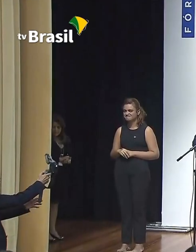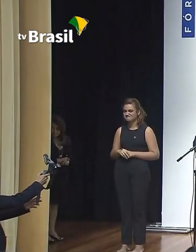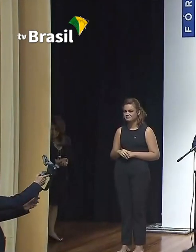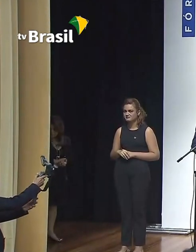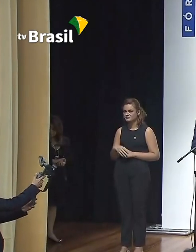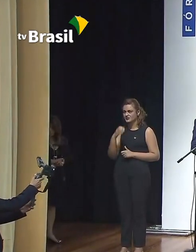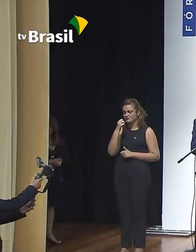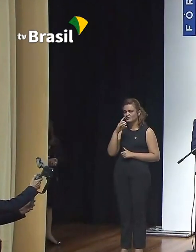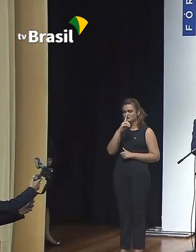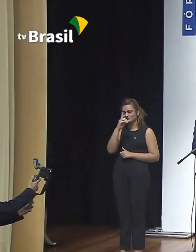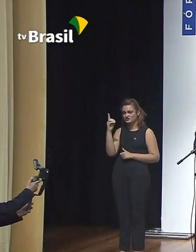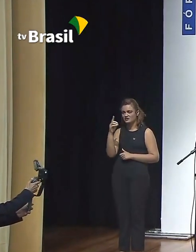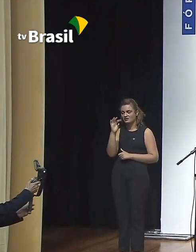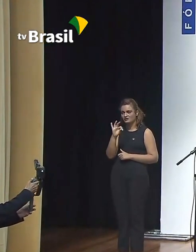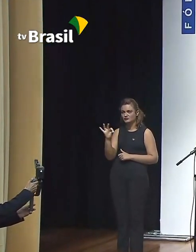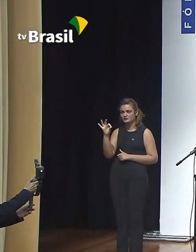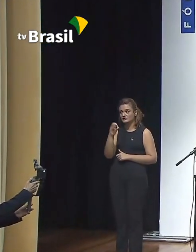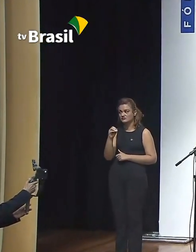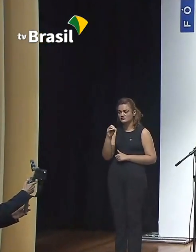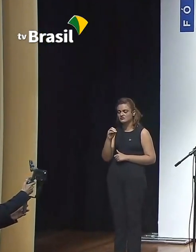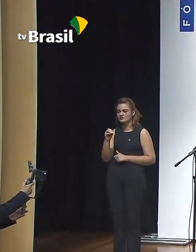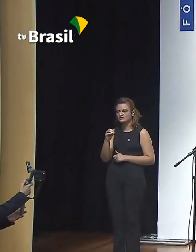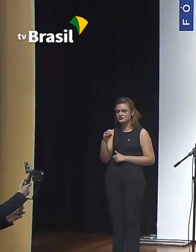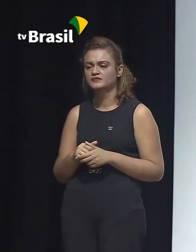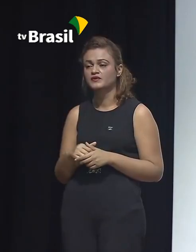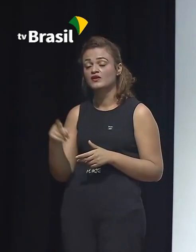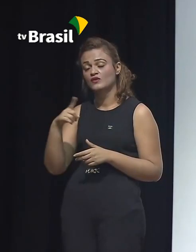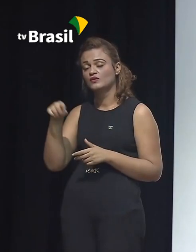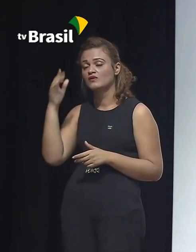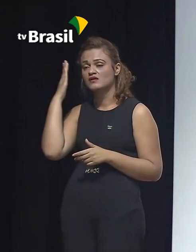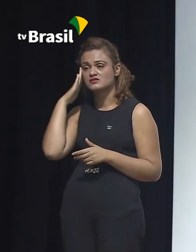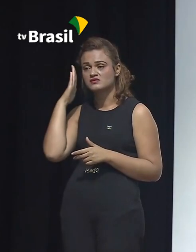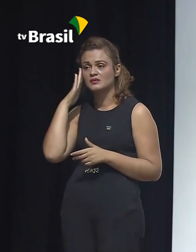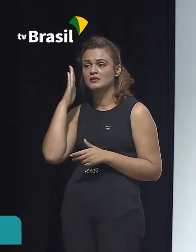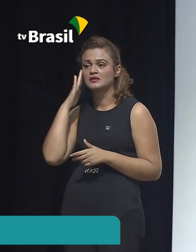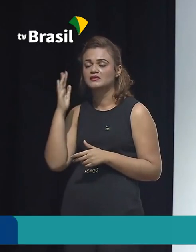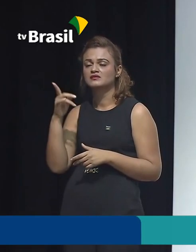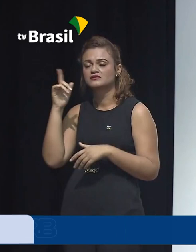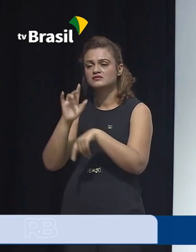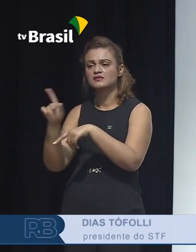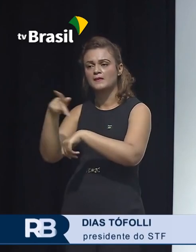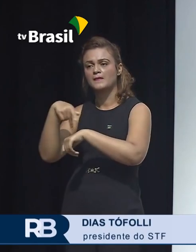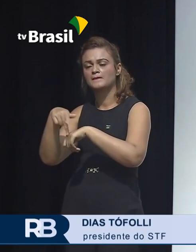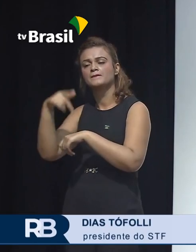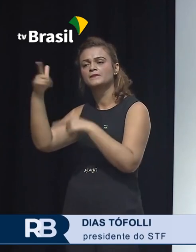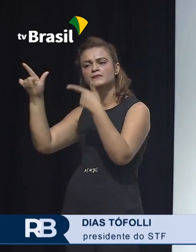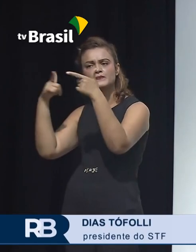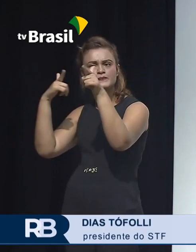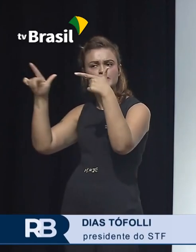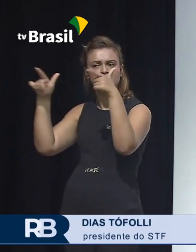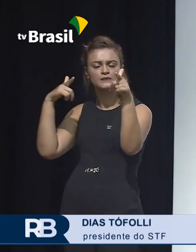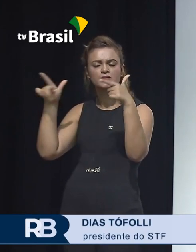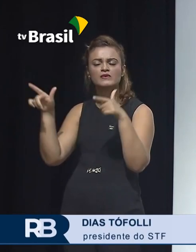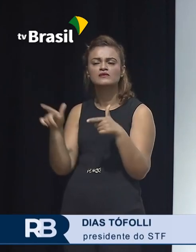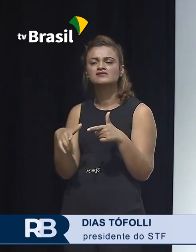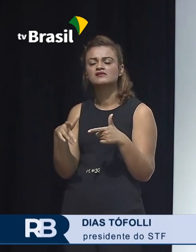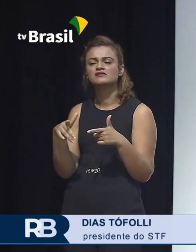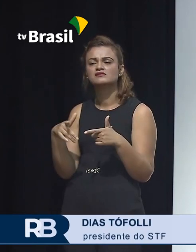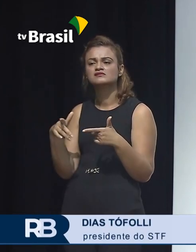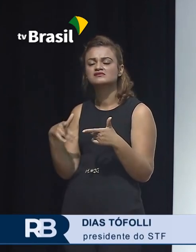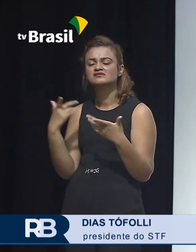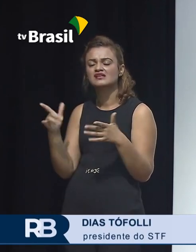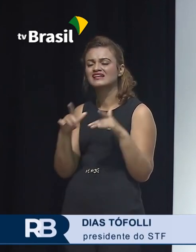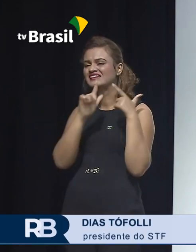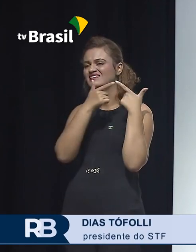as empresas, os empregos e a economia do país. Em outros países que já têm uma